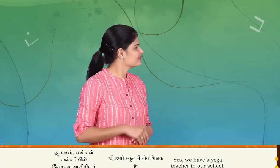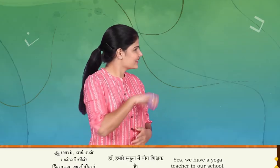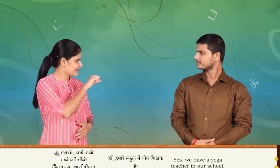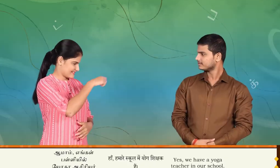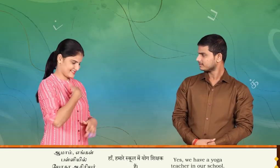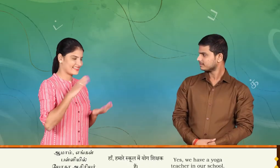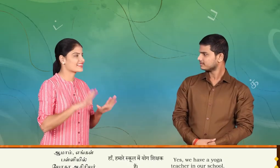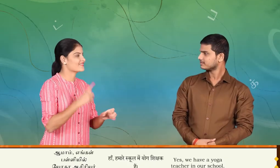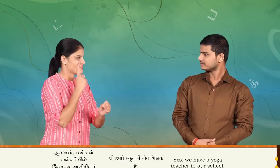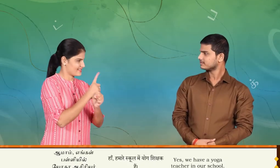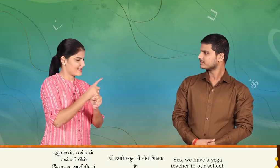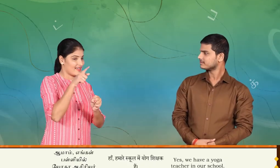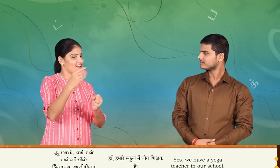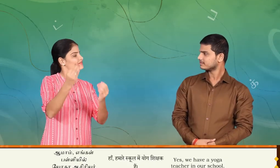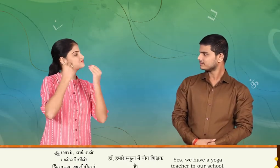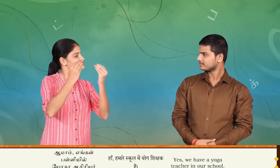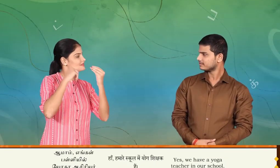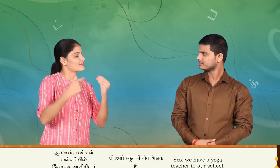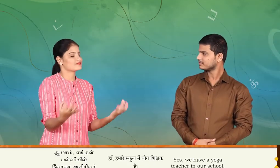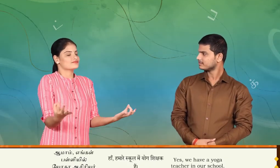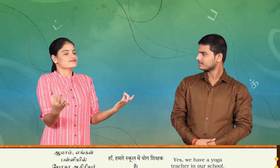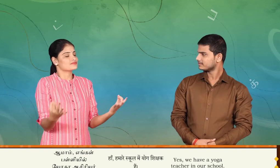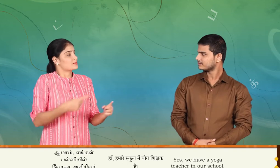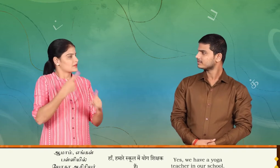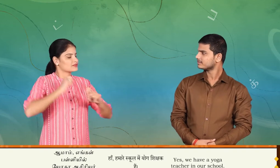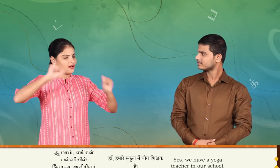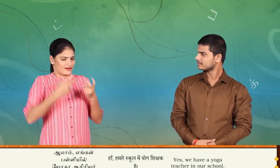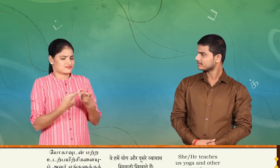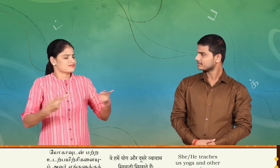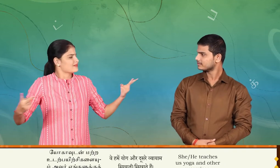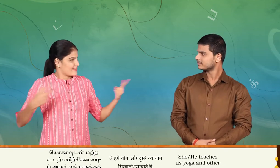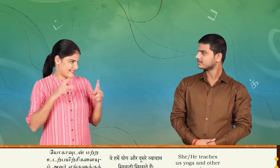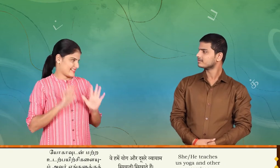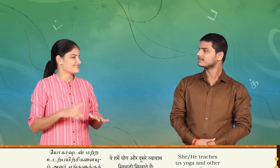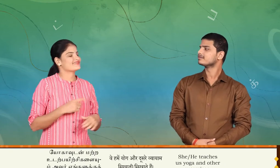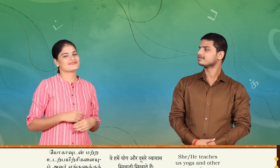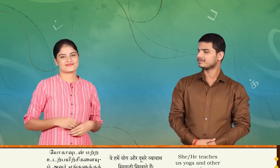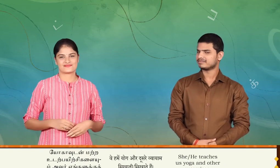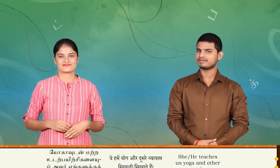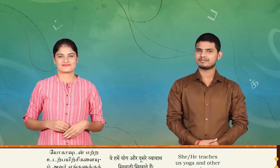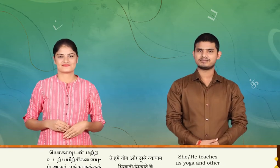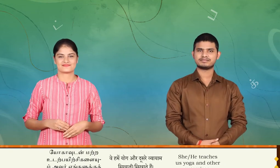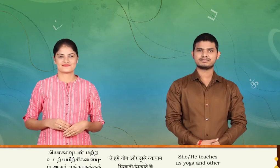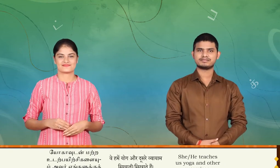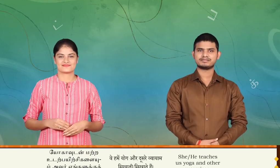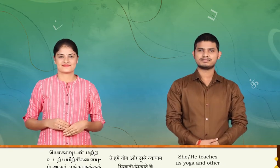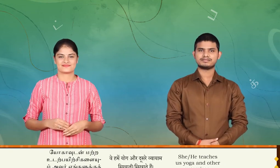அமாம் எங்கல் பல்லியல்phony Nazisரியிருக்குரார் யோகா supplierinklesுடன் மட்ட ஓடல் பையிர்ச்சிகளையும் அவர்